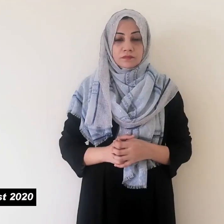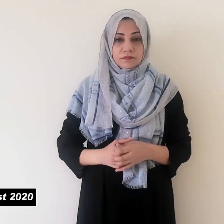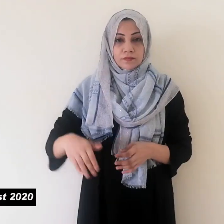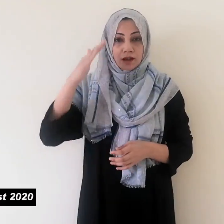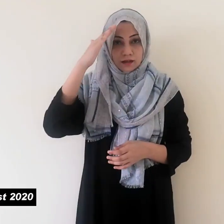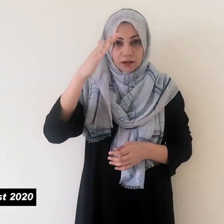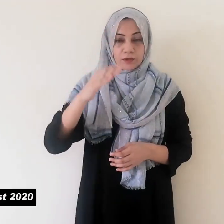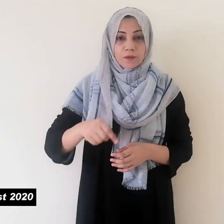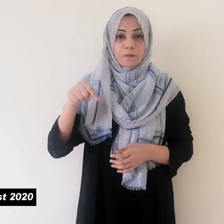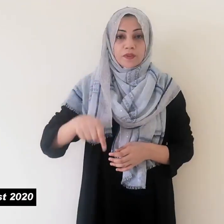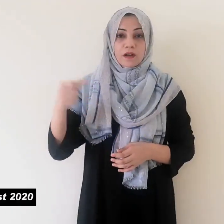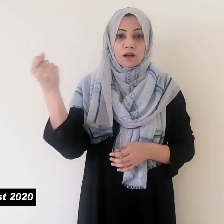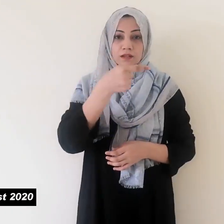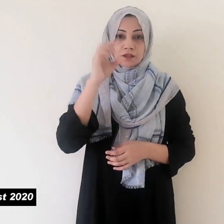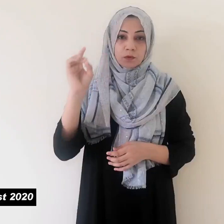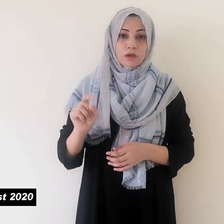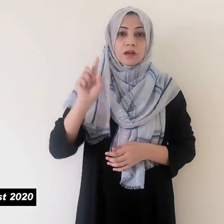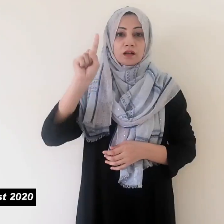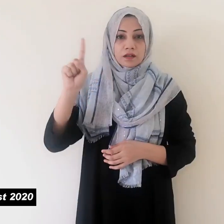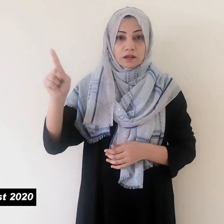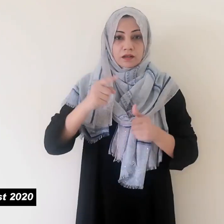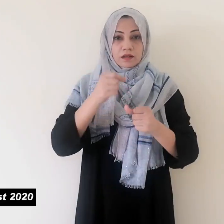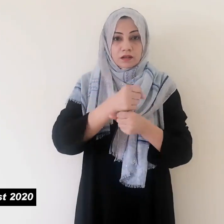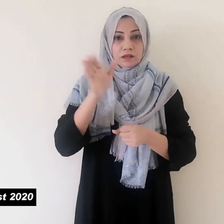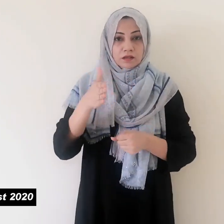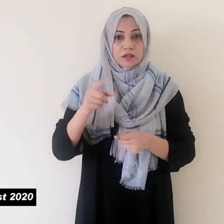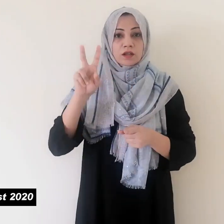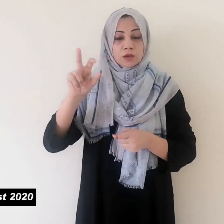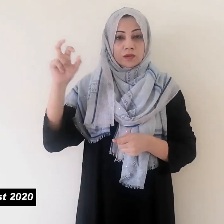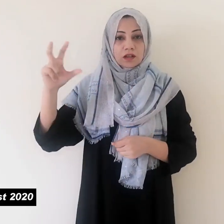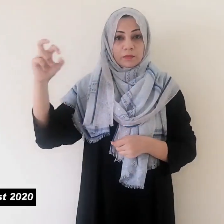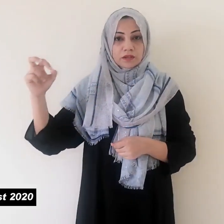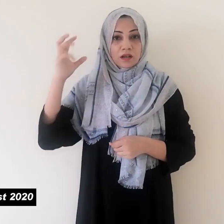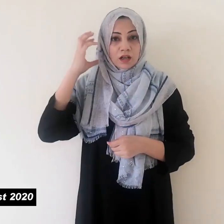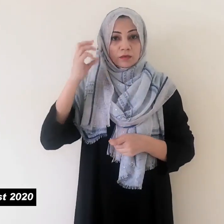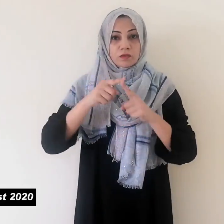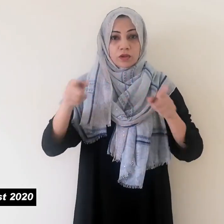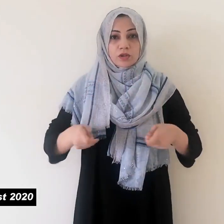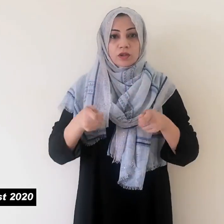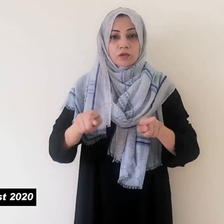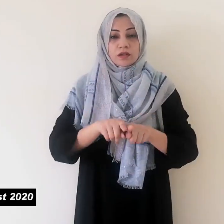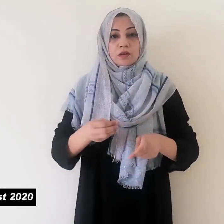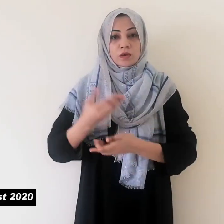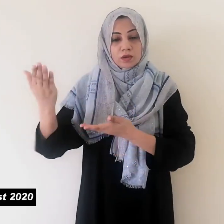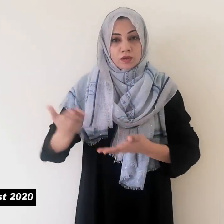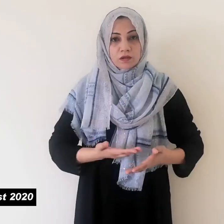اسلام علیکم آج مورخہ 11 اگست 2020 حمزہ فونڈیشن نیوز کے ساتھ خوش آمدید